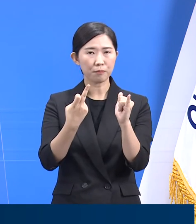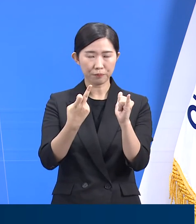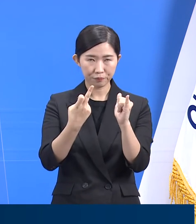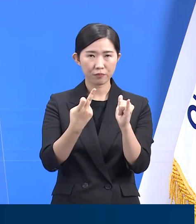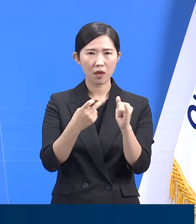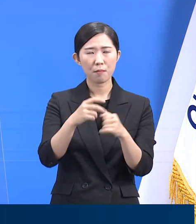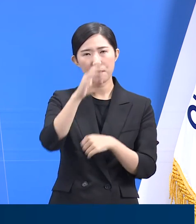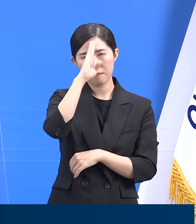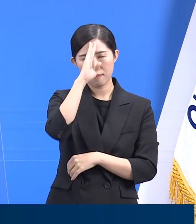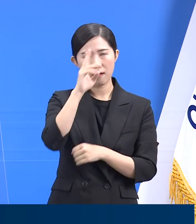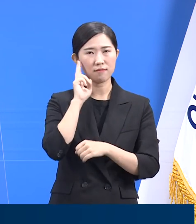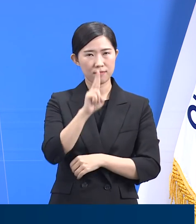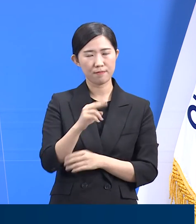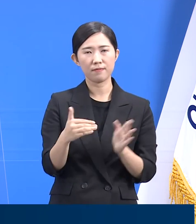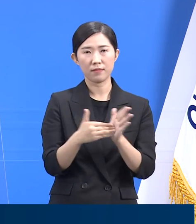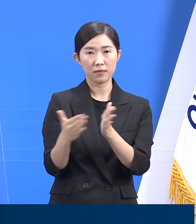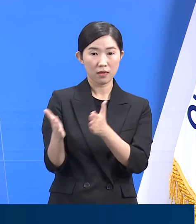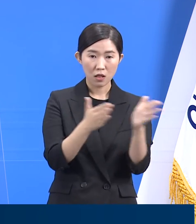격리 해제 조치하였습니다.